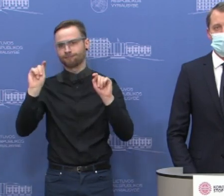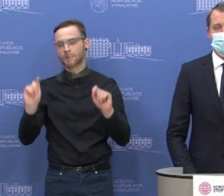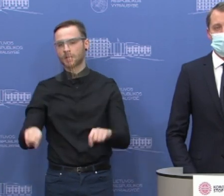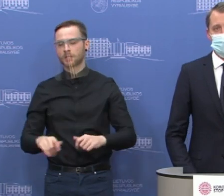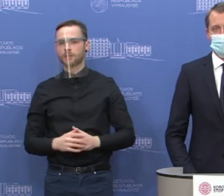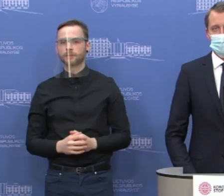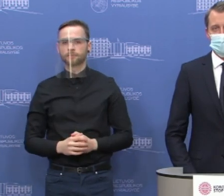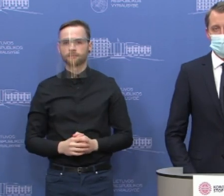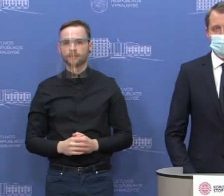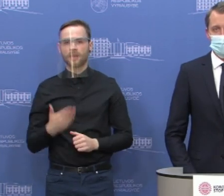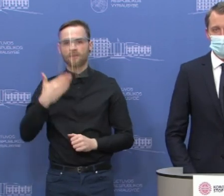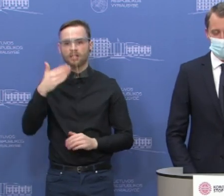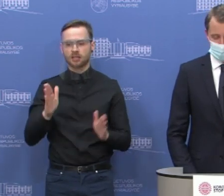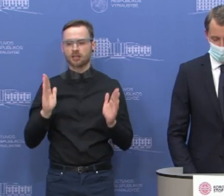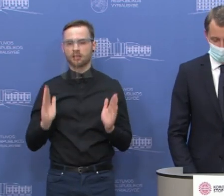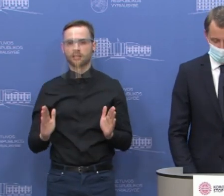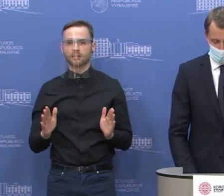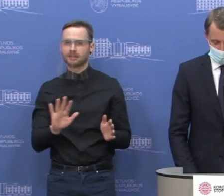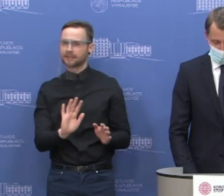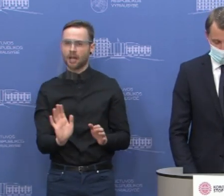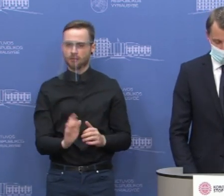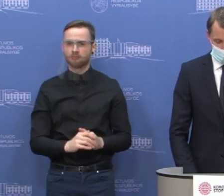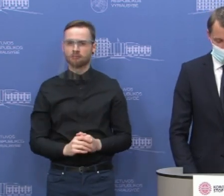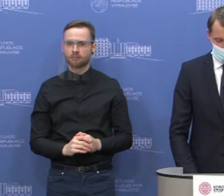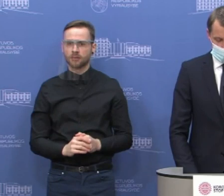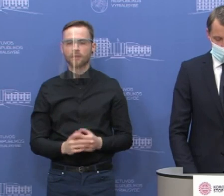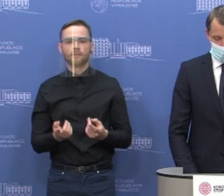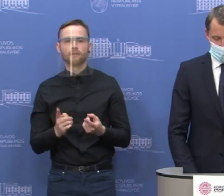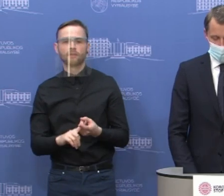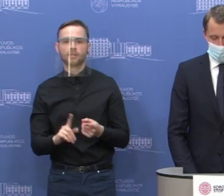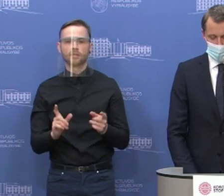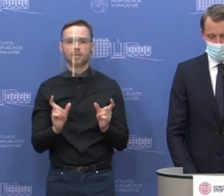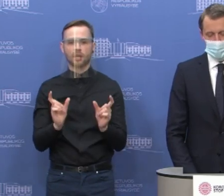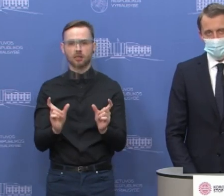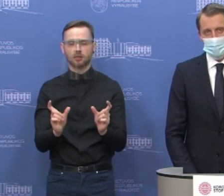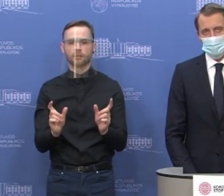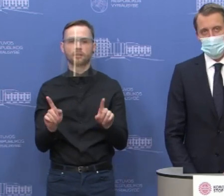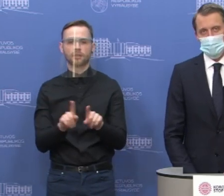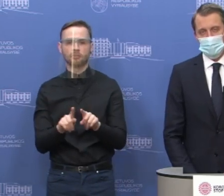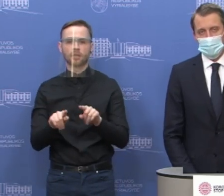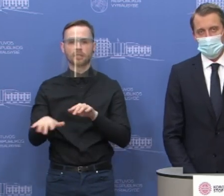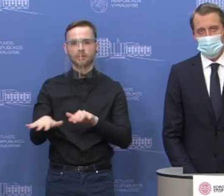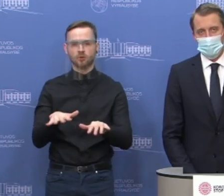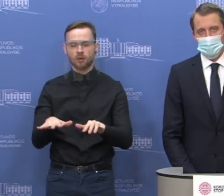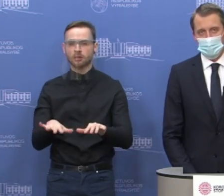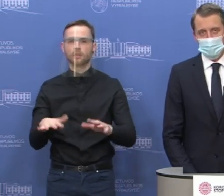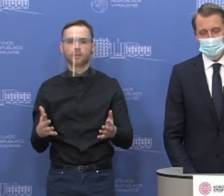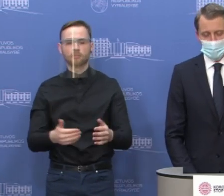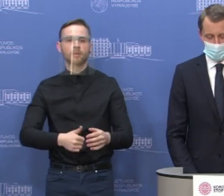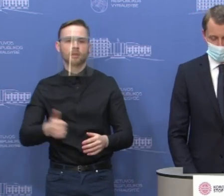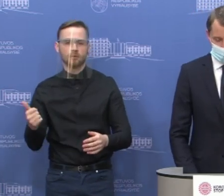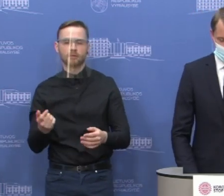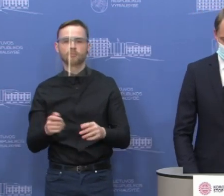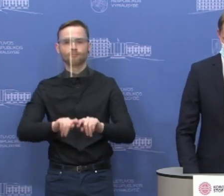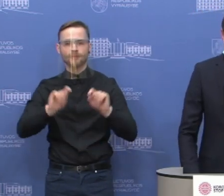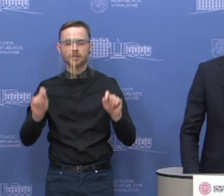veikti tuo metu, kuomet epidemiologinė situacija jau būtų stabili. Ir jinai galėtų startuoti nuo rugsėjo pirmos dienos.